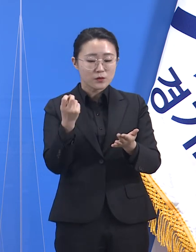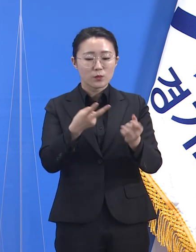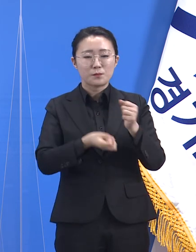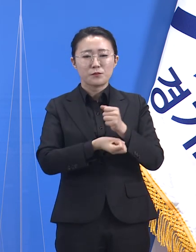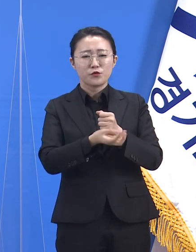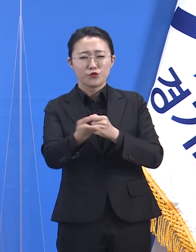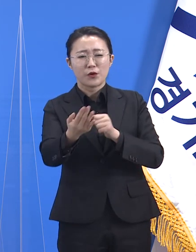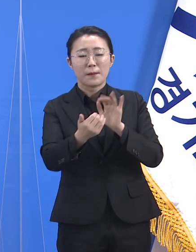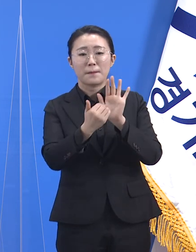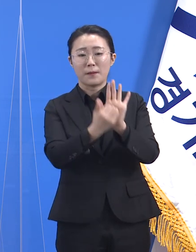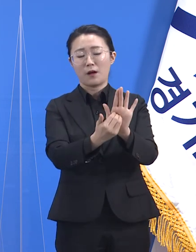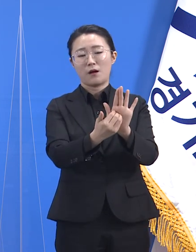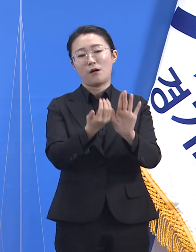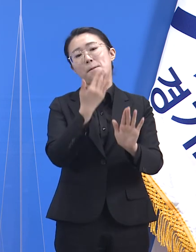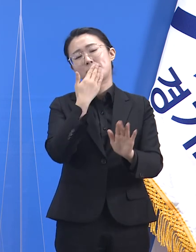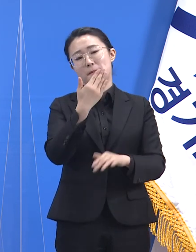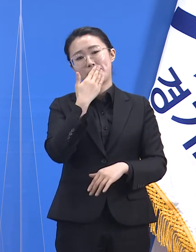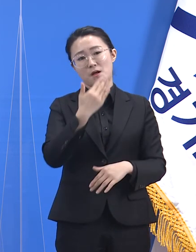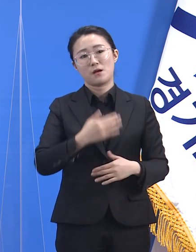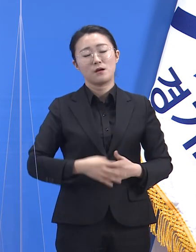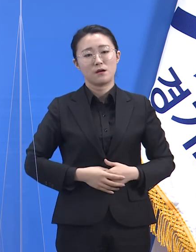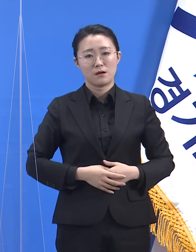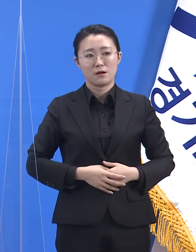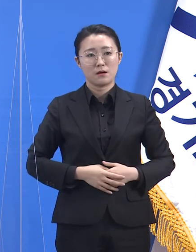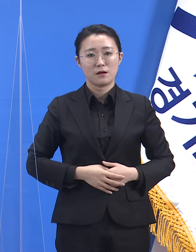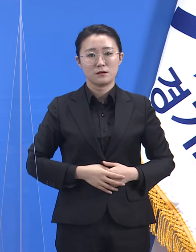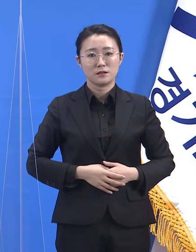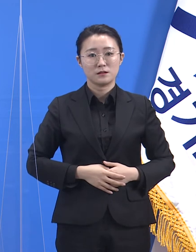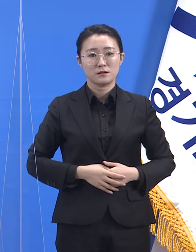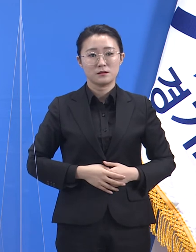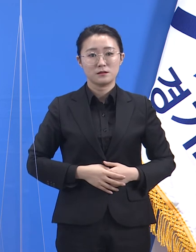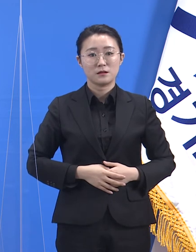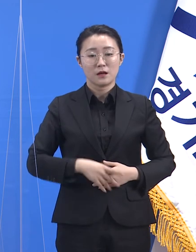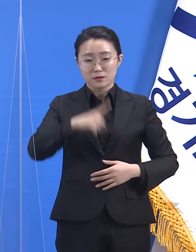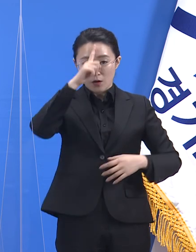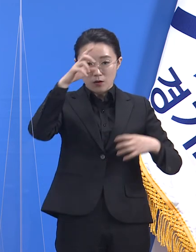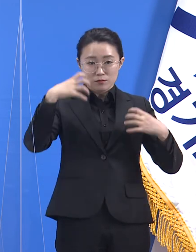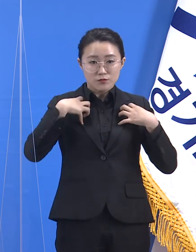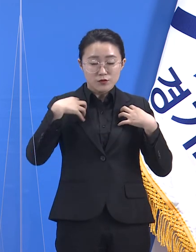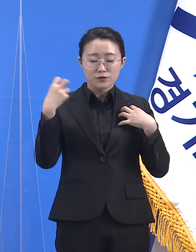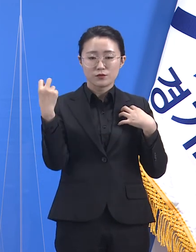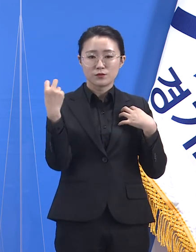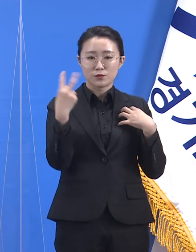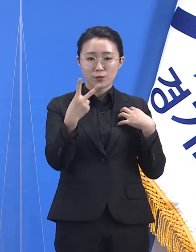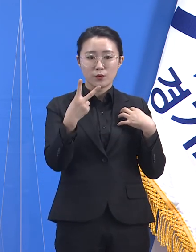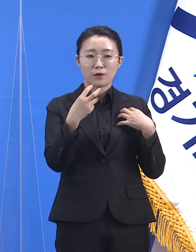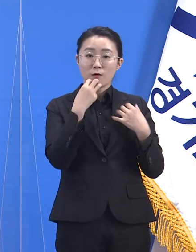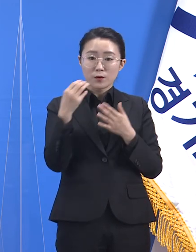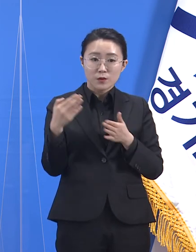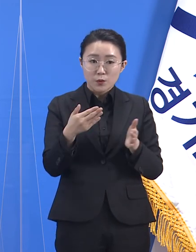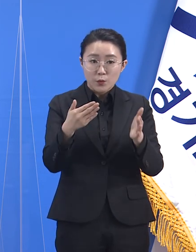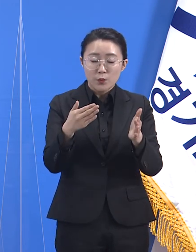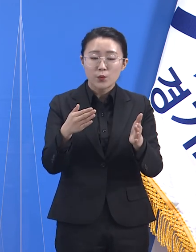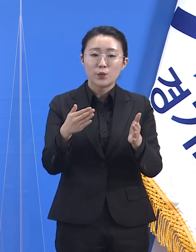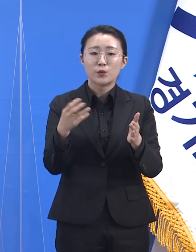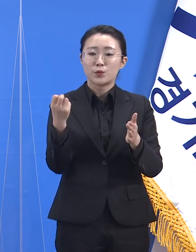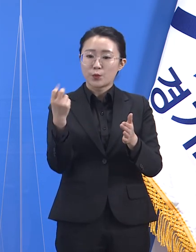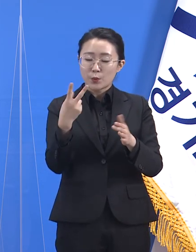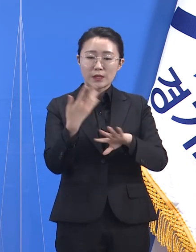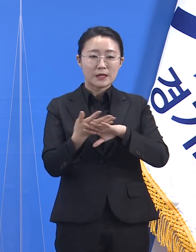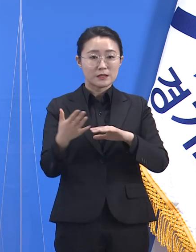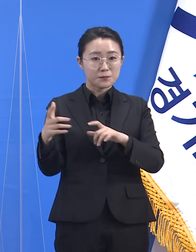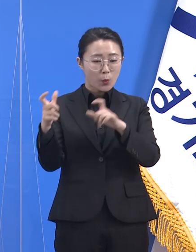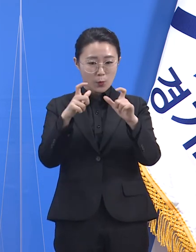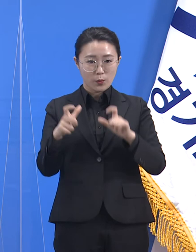방지하는 일은 가능합니다. 정부와 지자체는 유행의 조기 인지를 위해 선제적